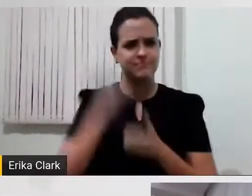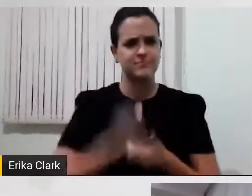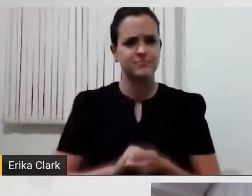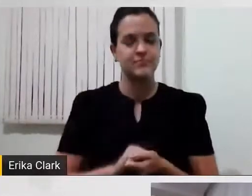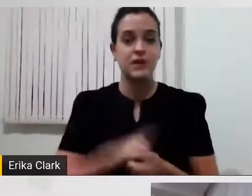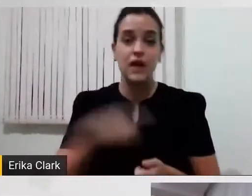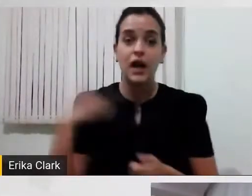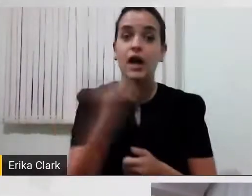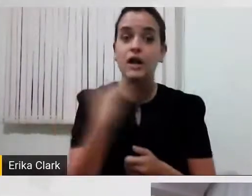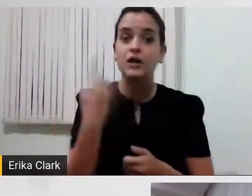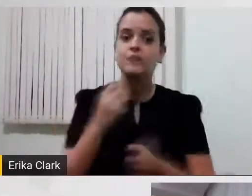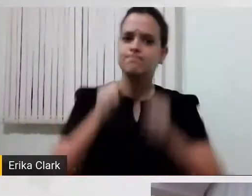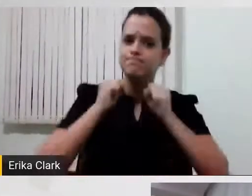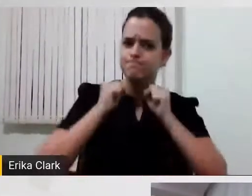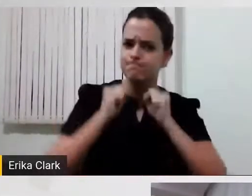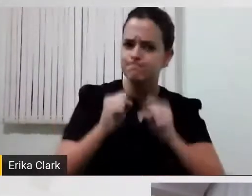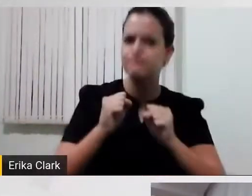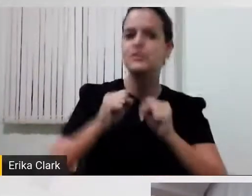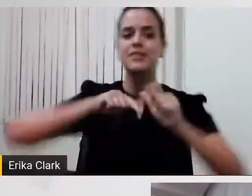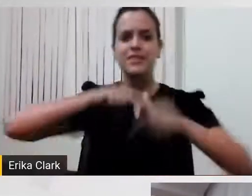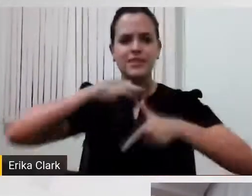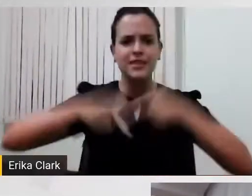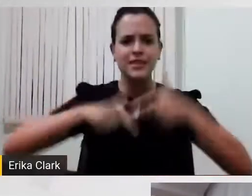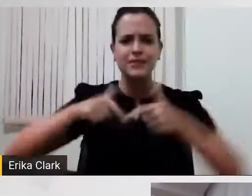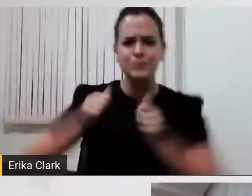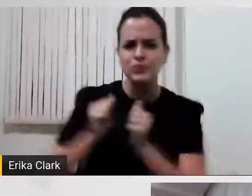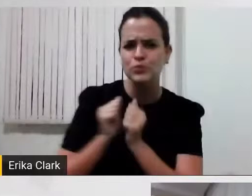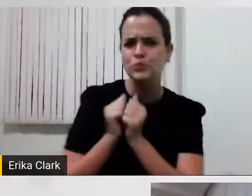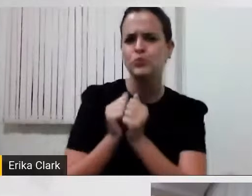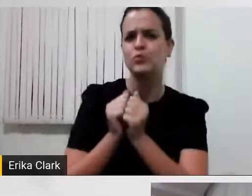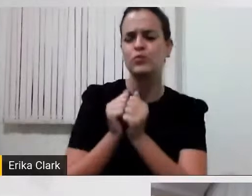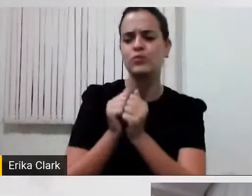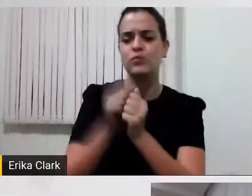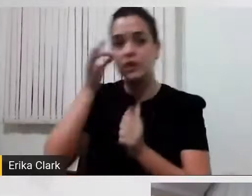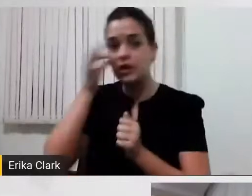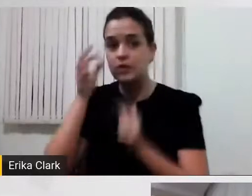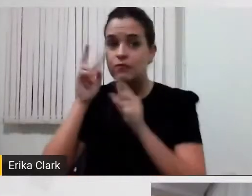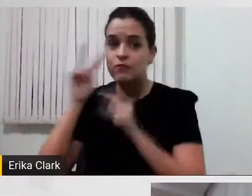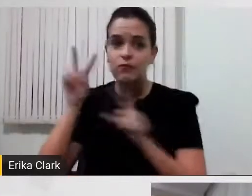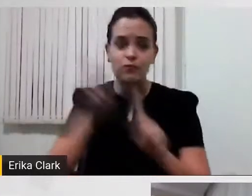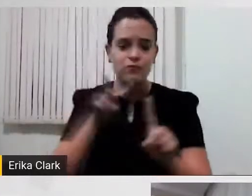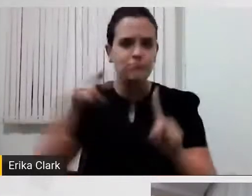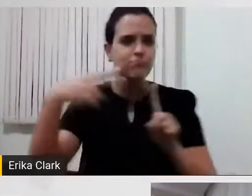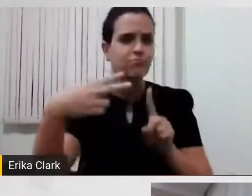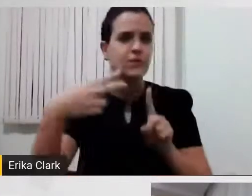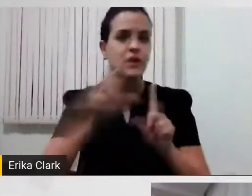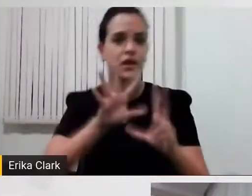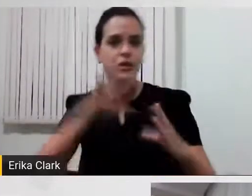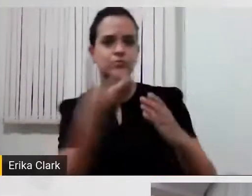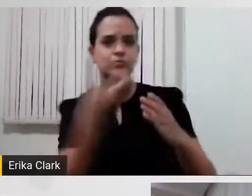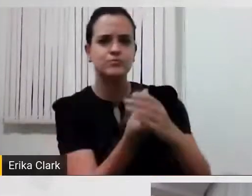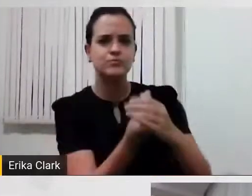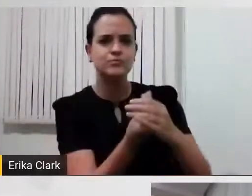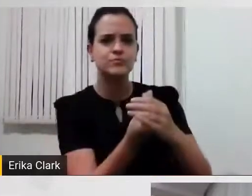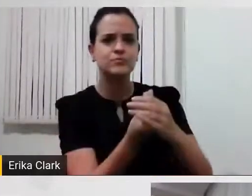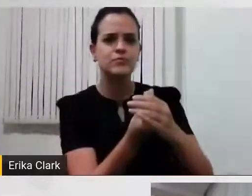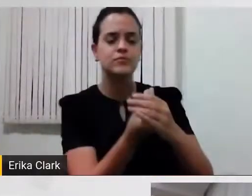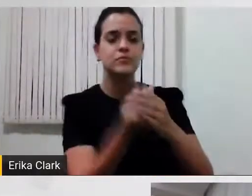trabalhar na perspectiva inclusiva, observando todas as possibilidades e